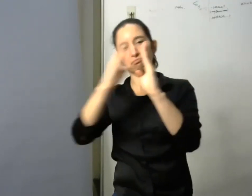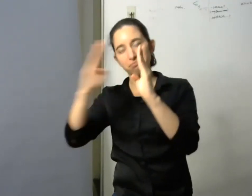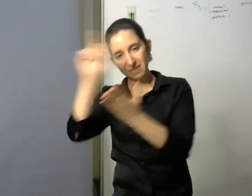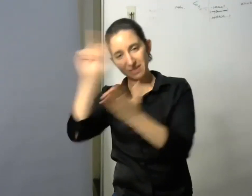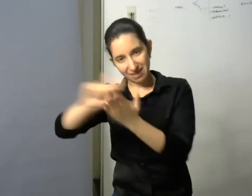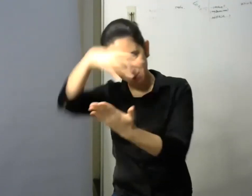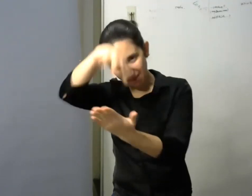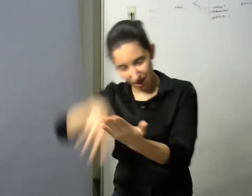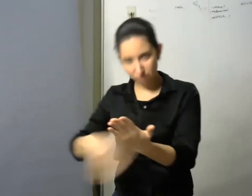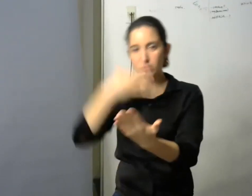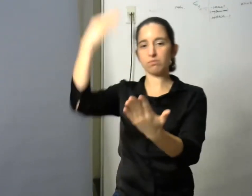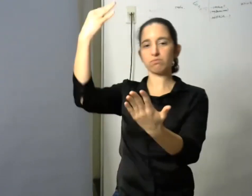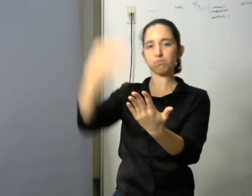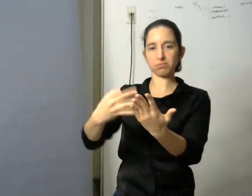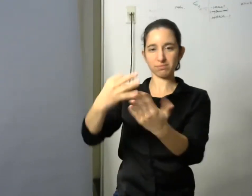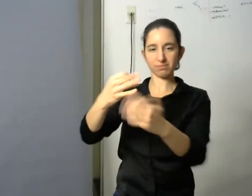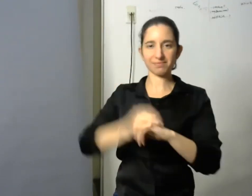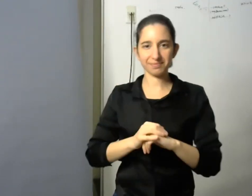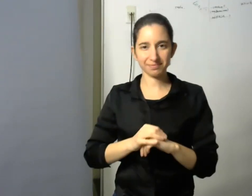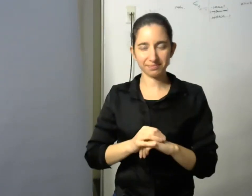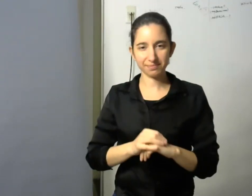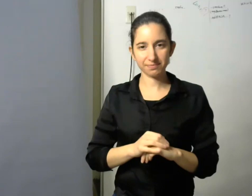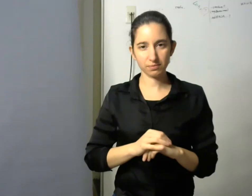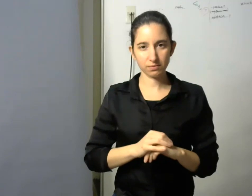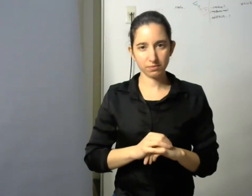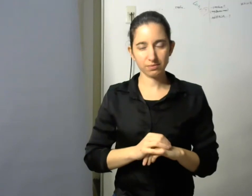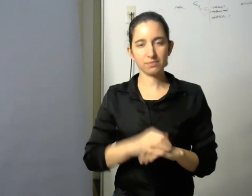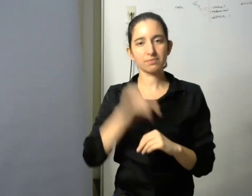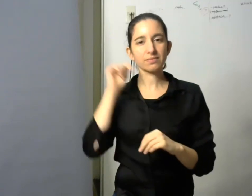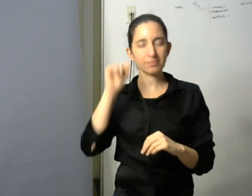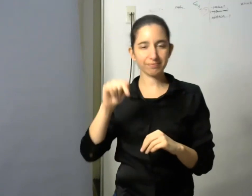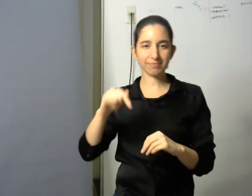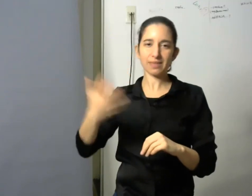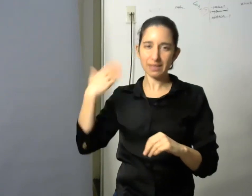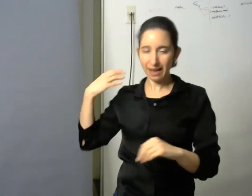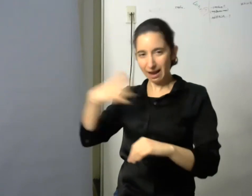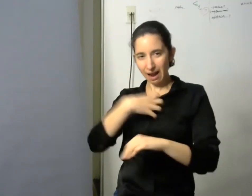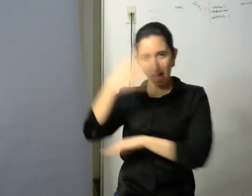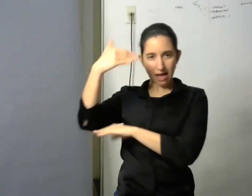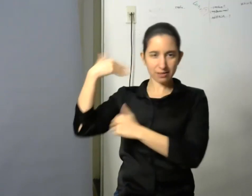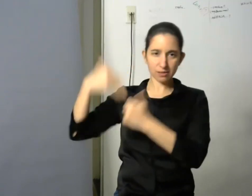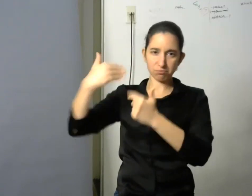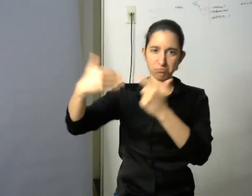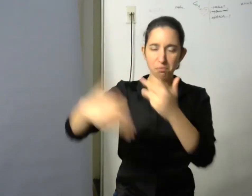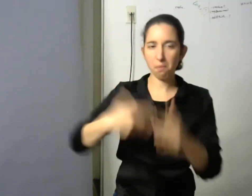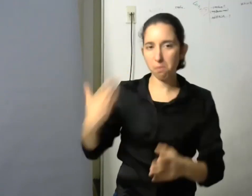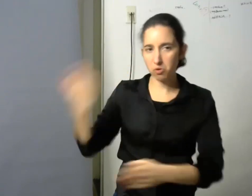hay claros testimonios en esos seminarios había personas con discapacidad y personas sin discapacidad